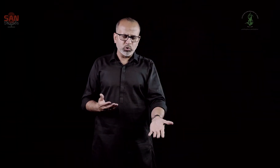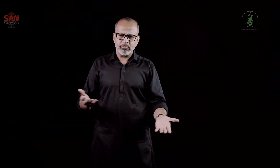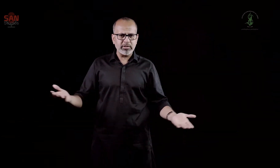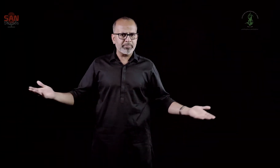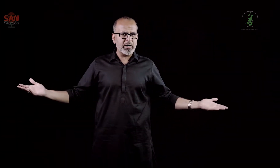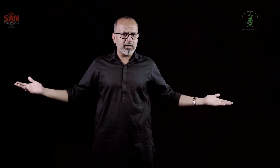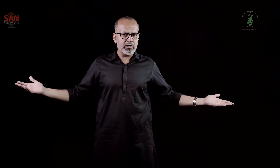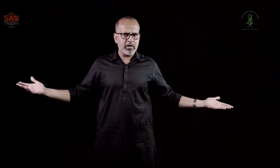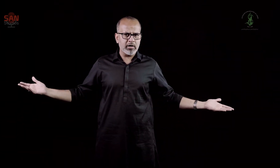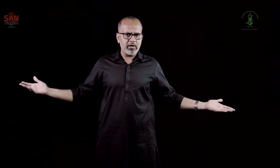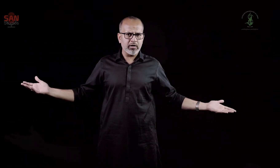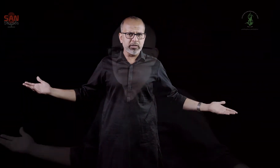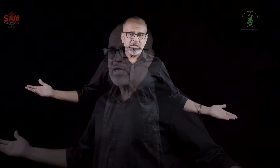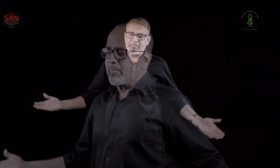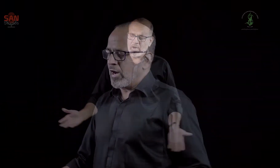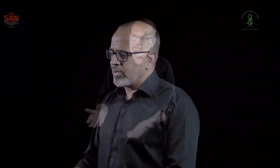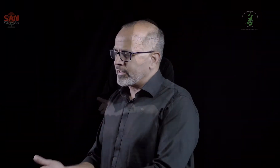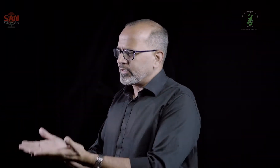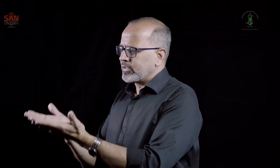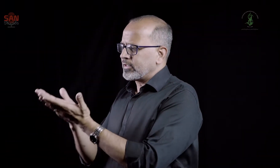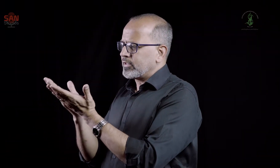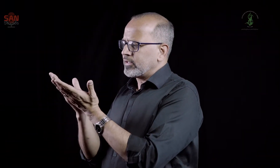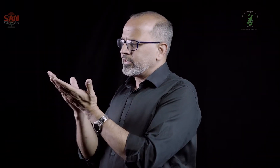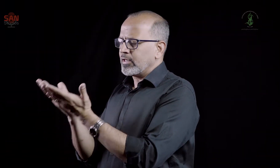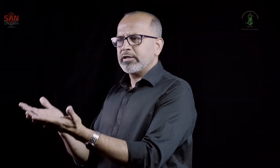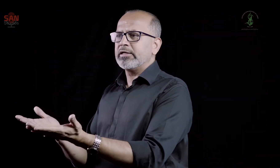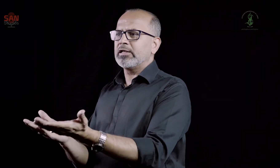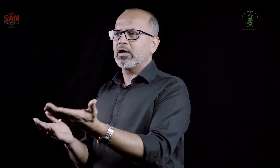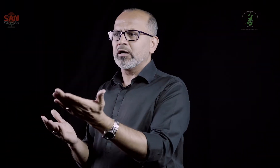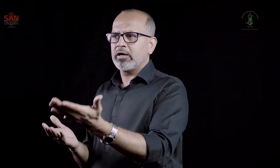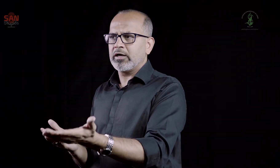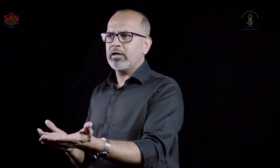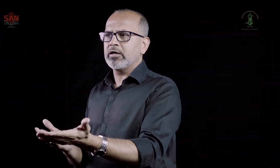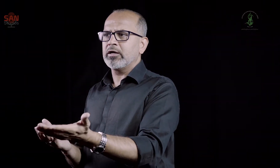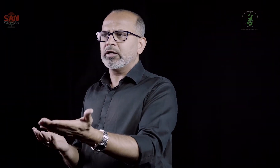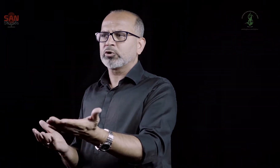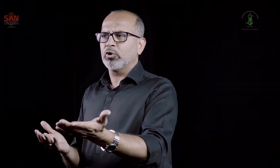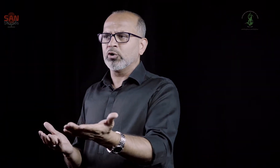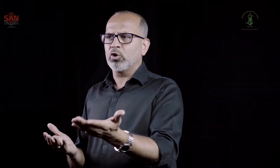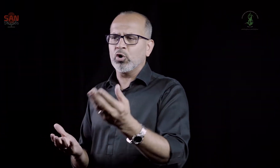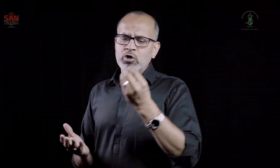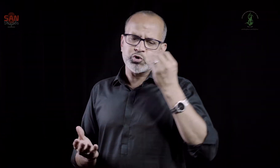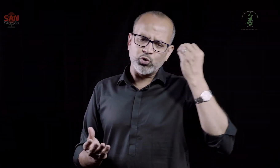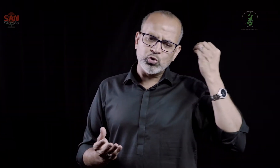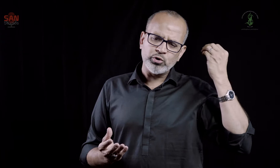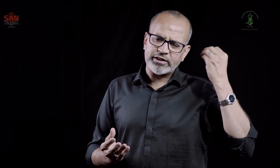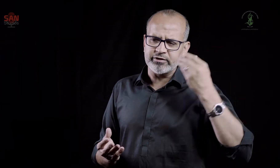تمہیں پاس پانی نہیں لا پائے تو صورت